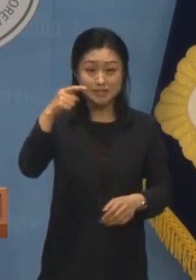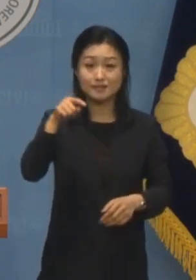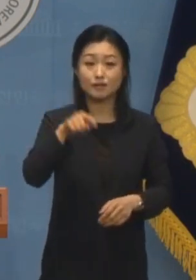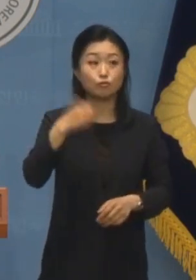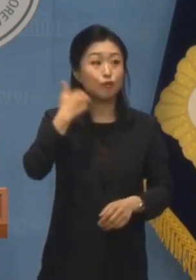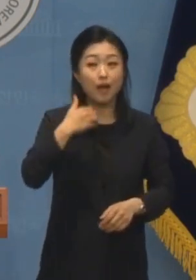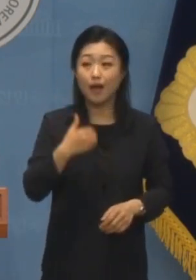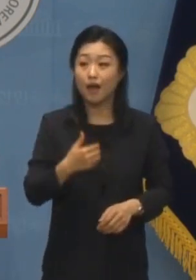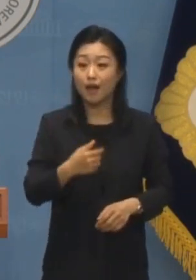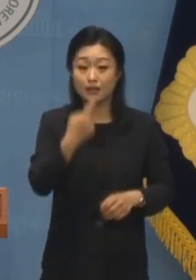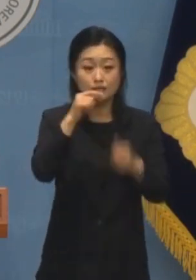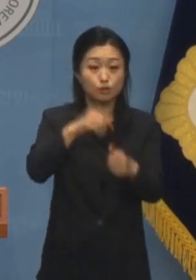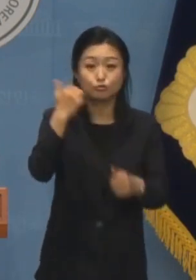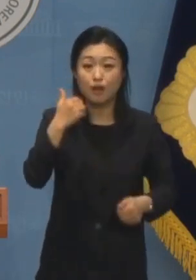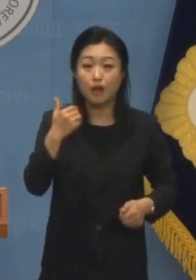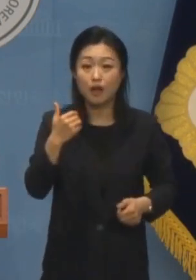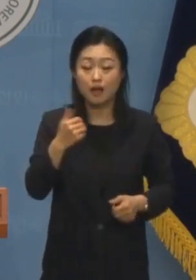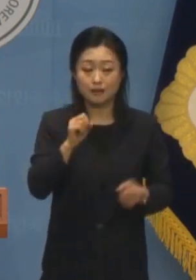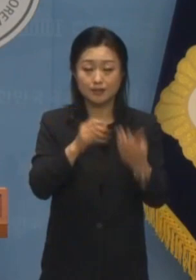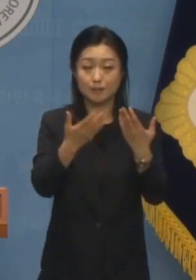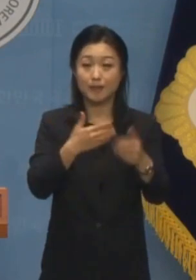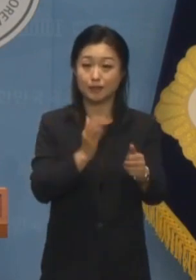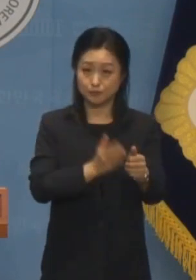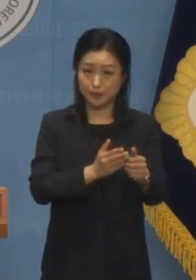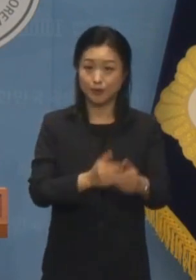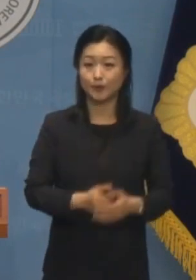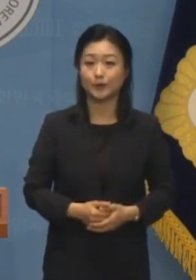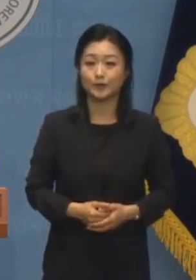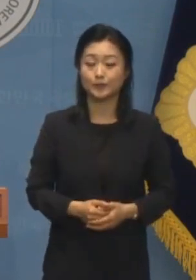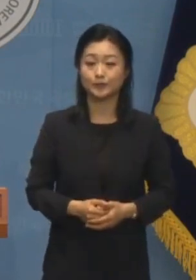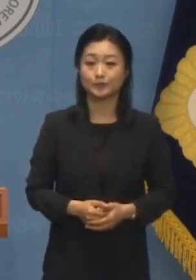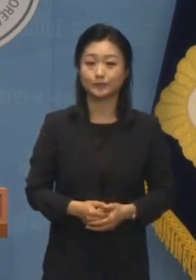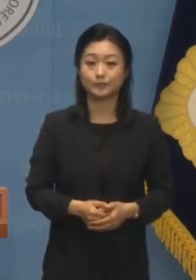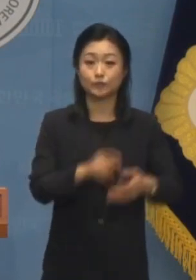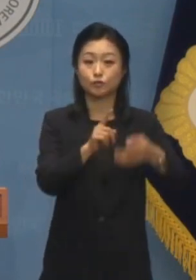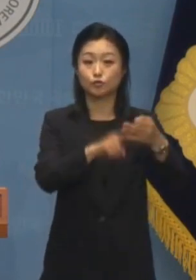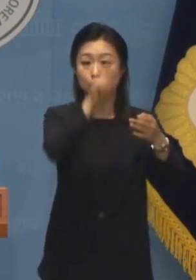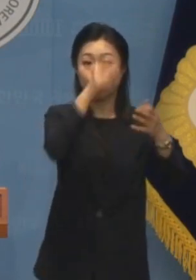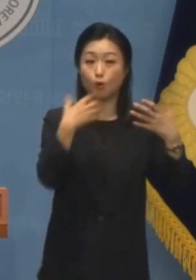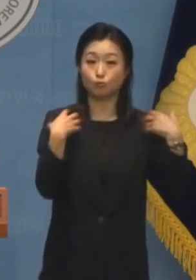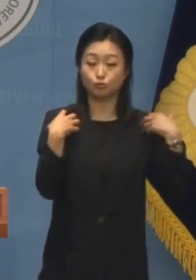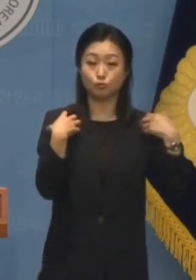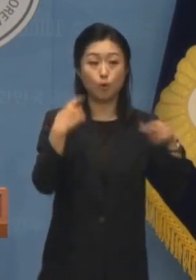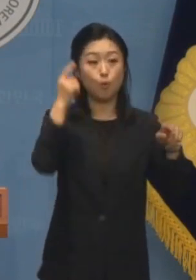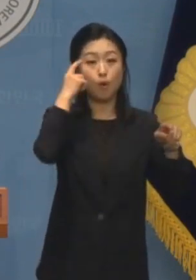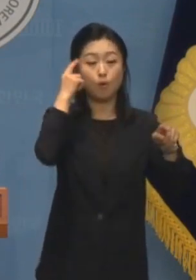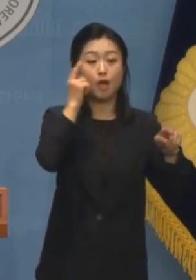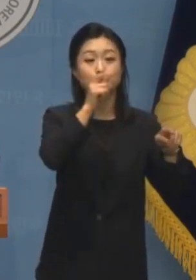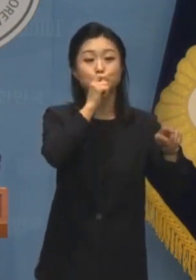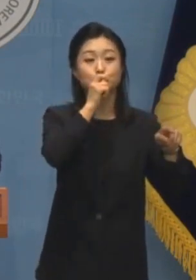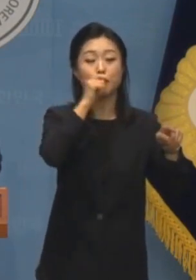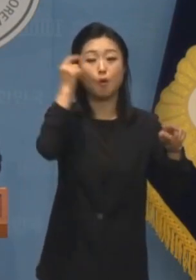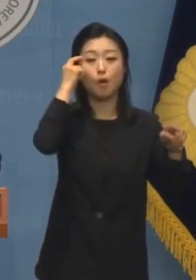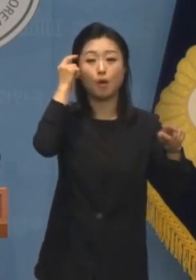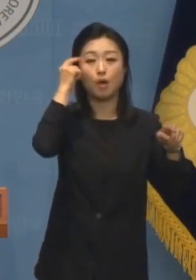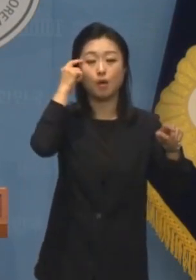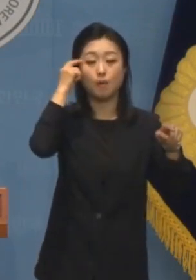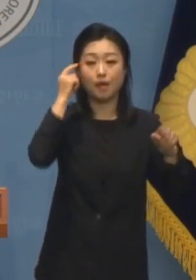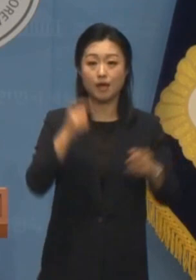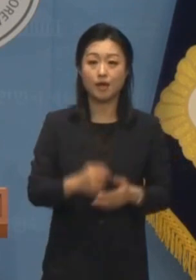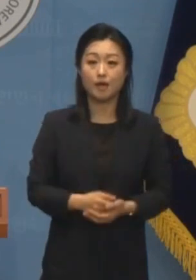누가 왜 시켰는지 답하십시오 윤석열 정부는 왜 침묵하고 있습니까